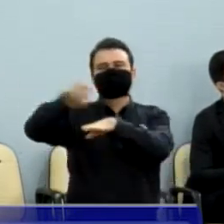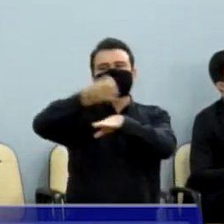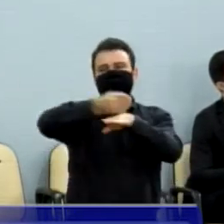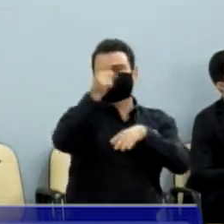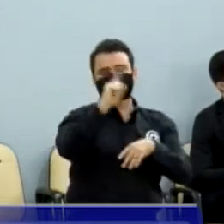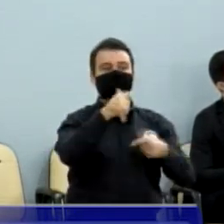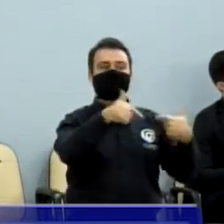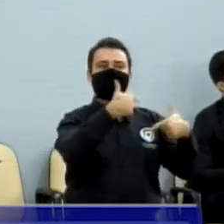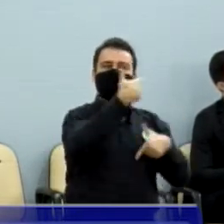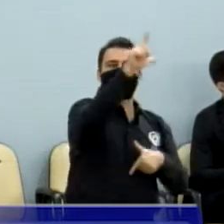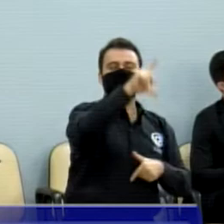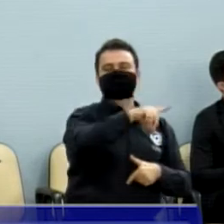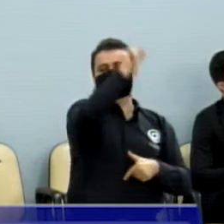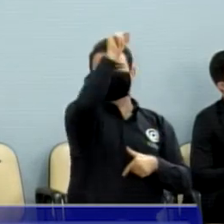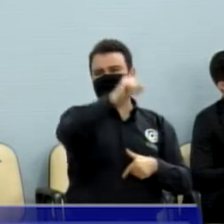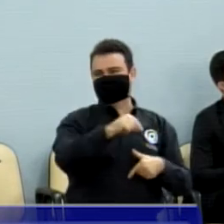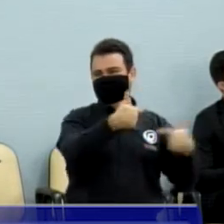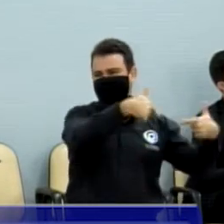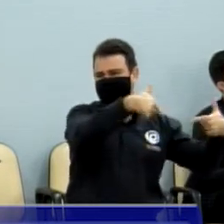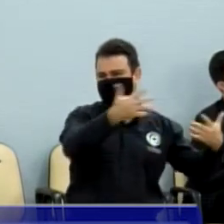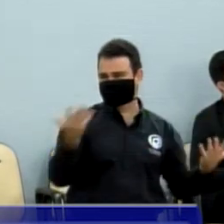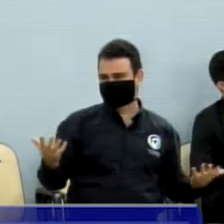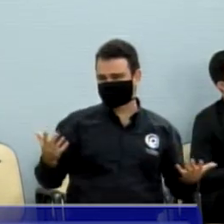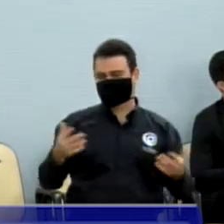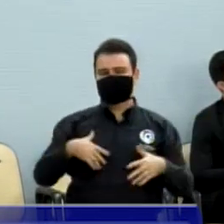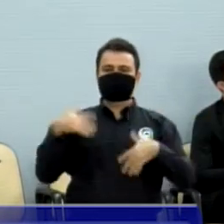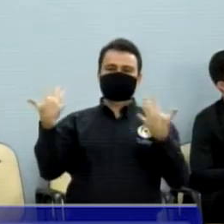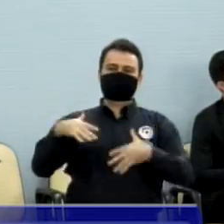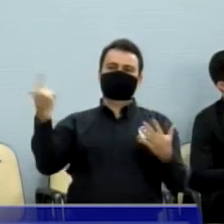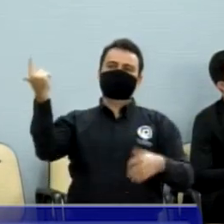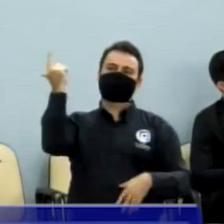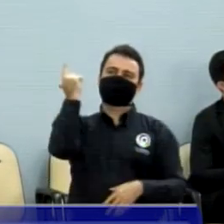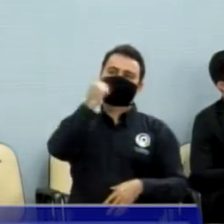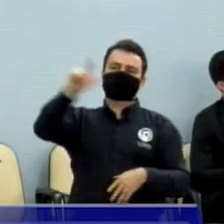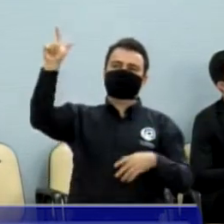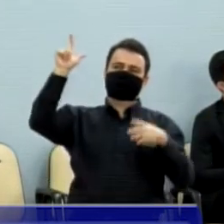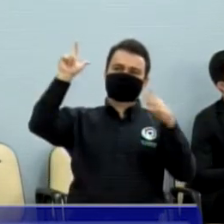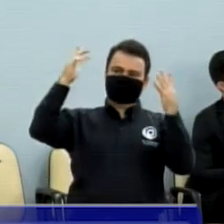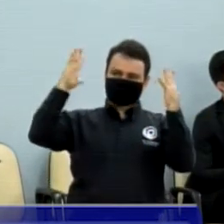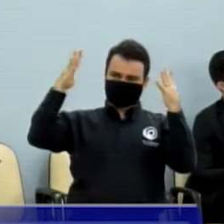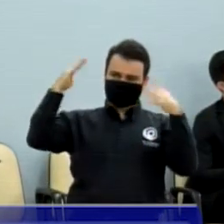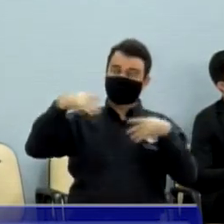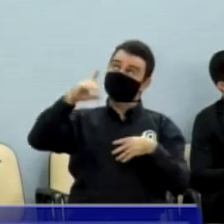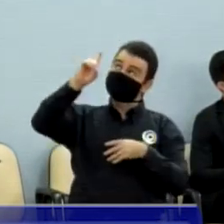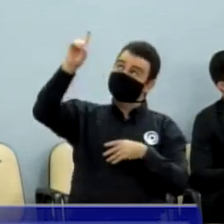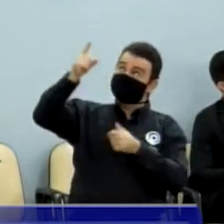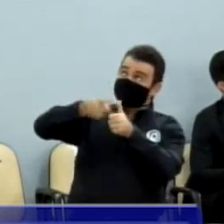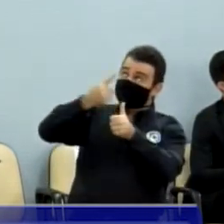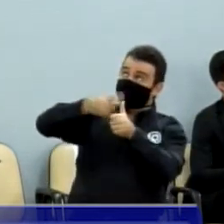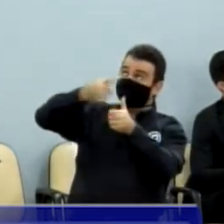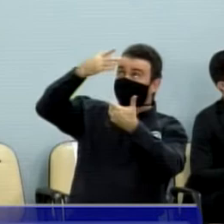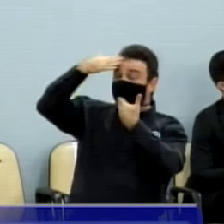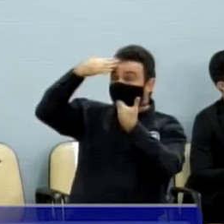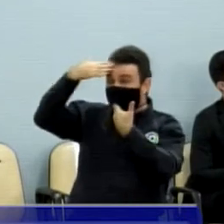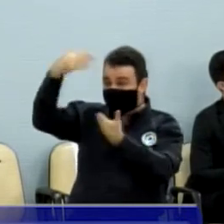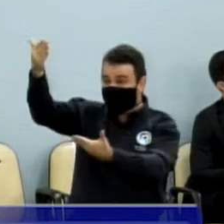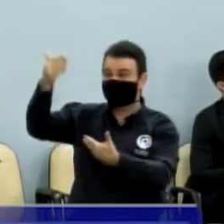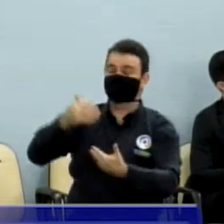tiveram que fazer outra coisa. Então, foi uma grande vitória. Eu quero aqui agradecer a Deus em primeiro lugar e